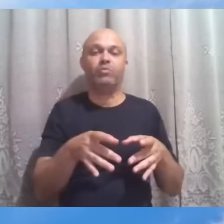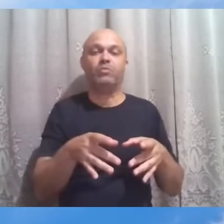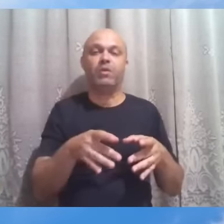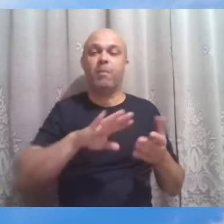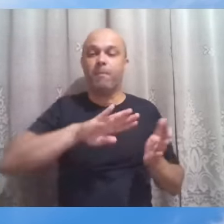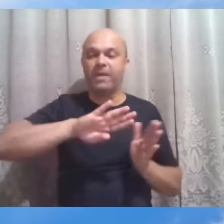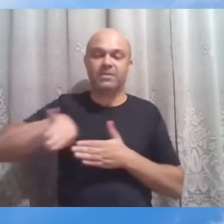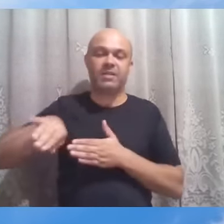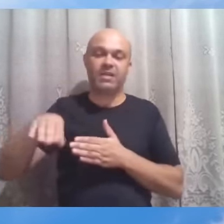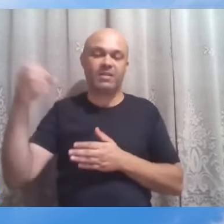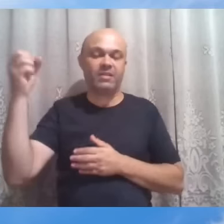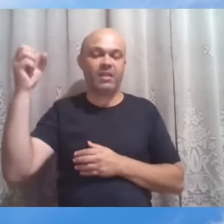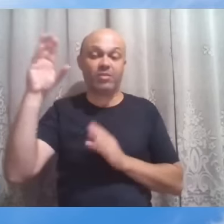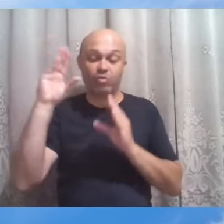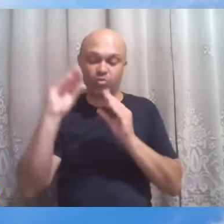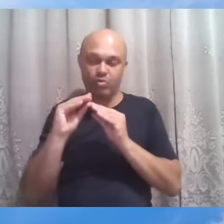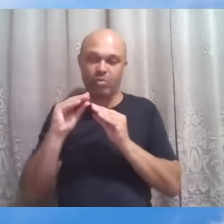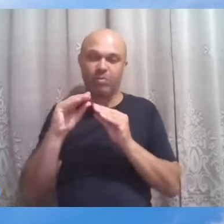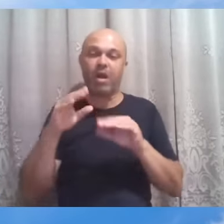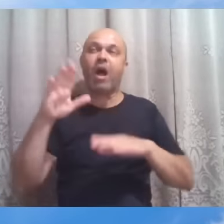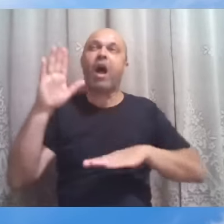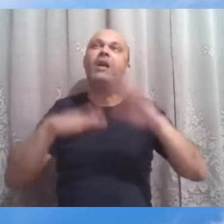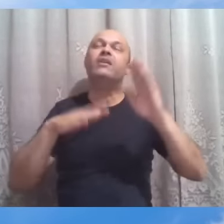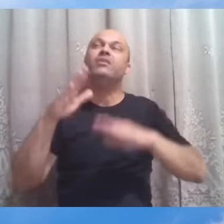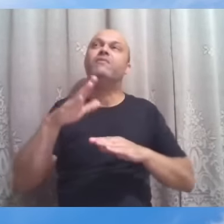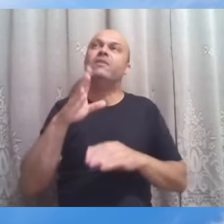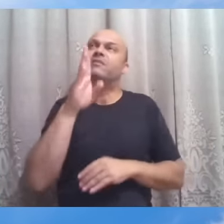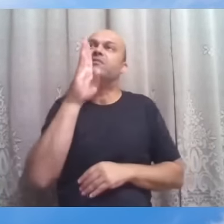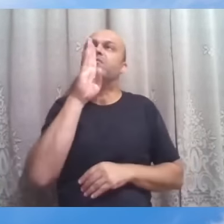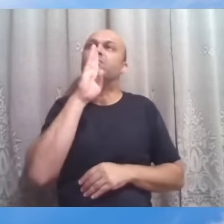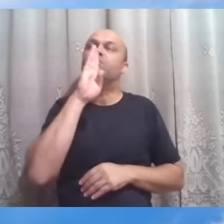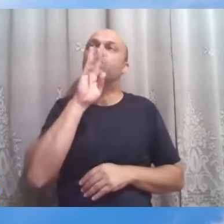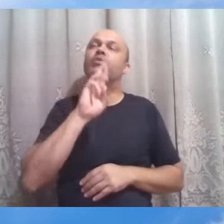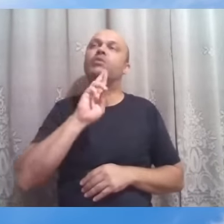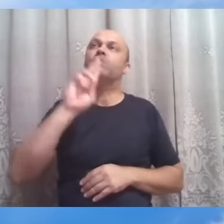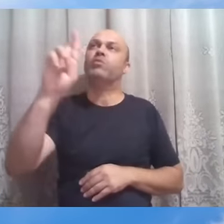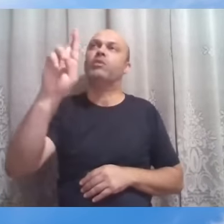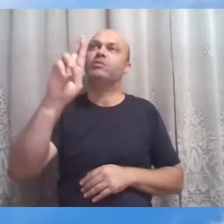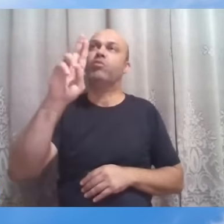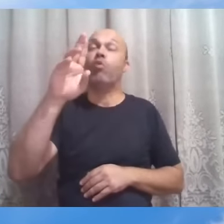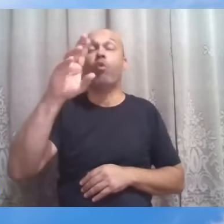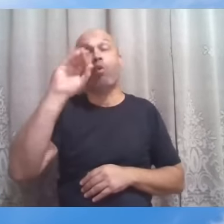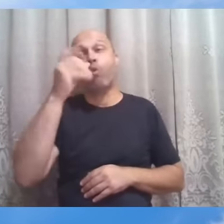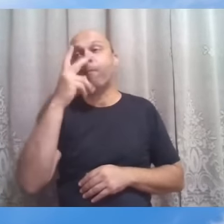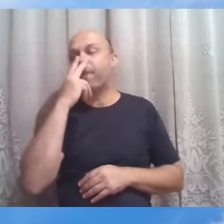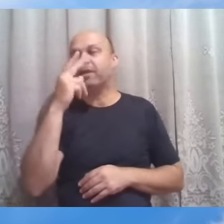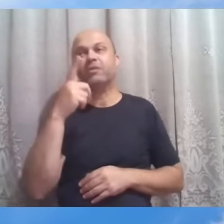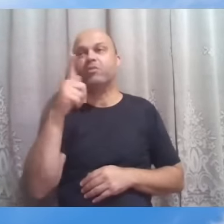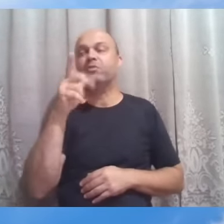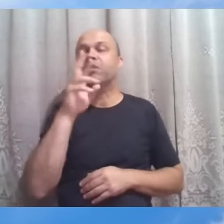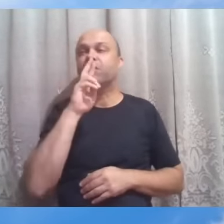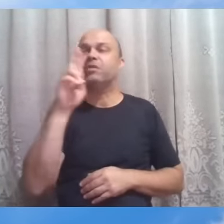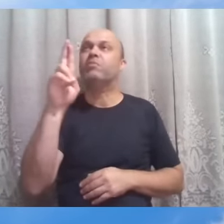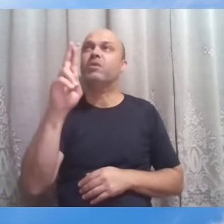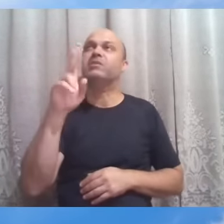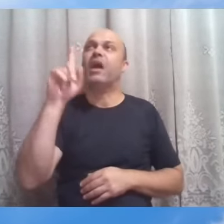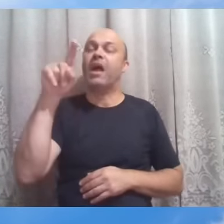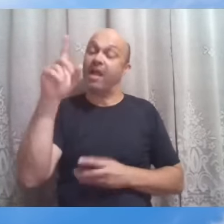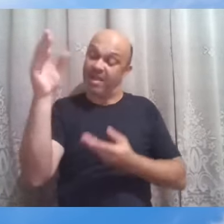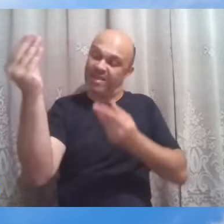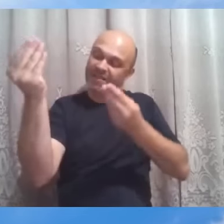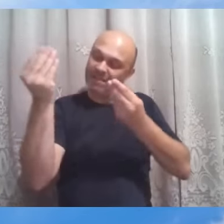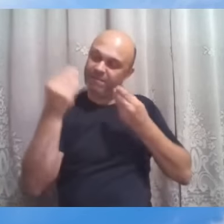resposta silenciosa do alto, a aparente ausência de resposta, envia-nos, na verdade, um